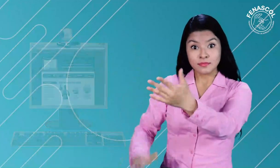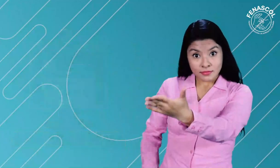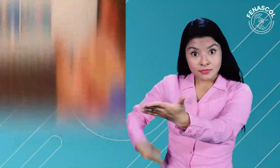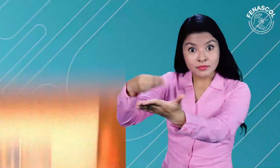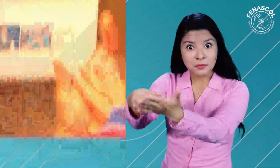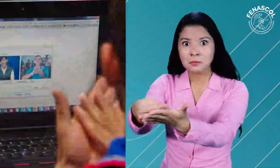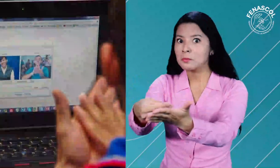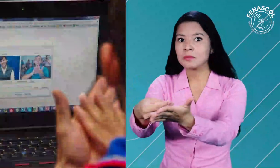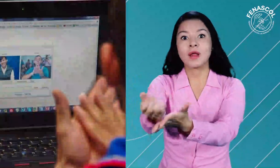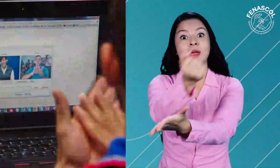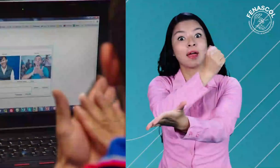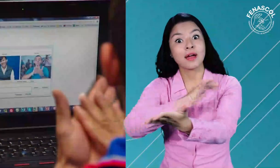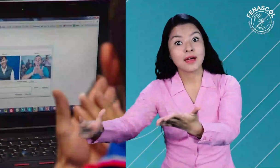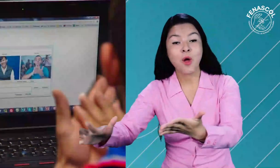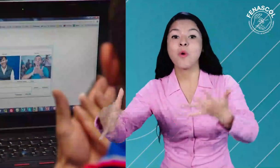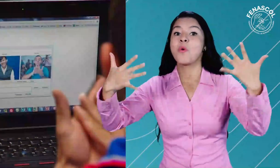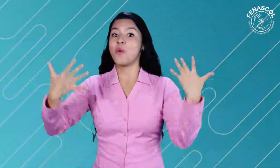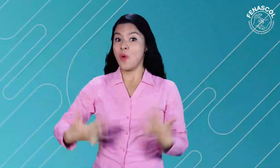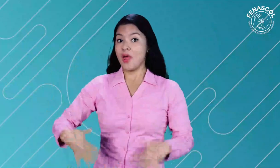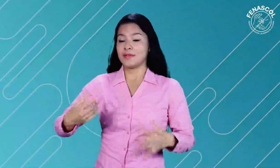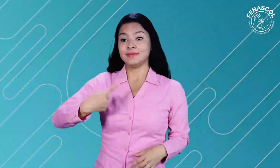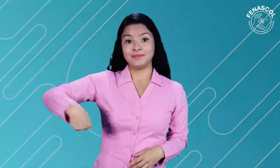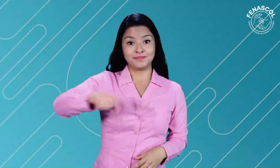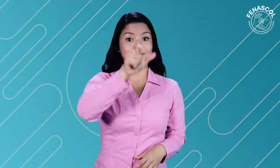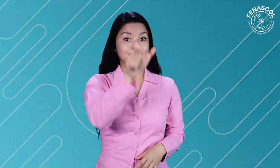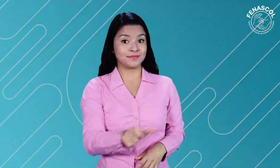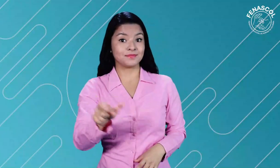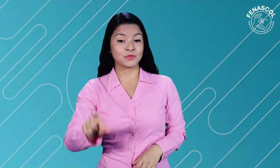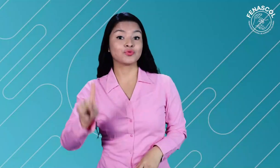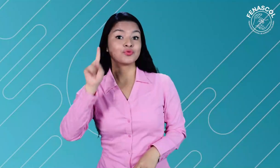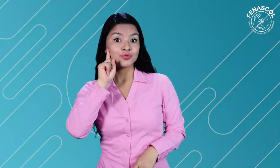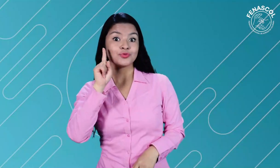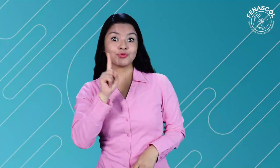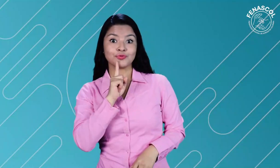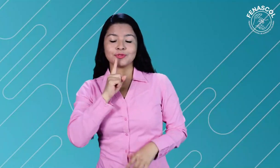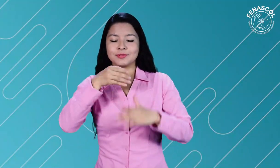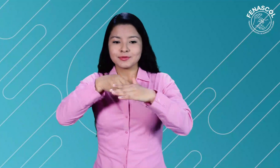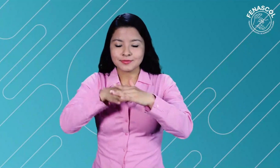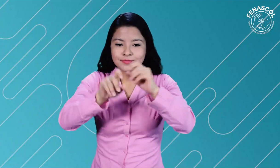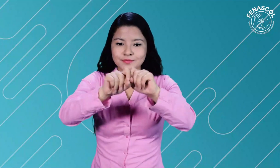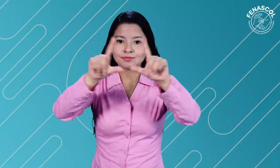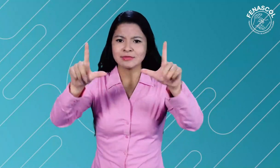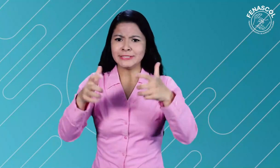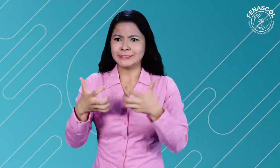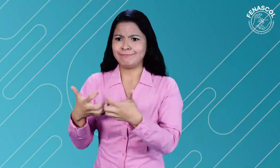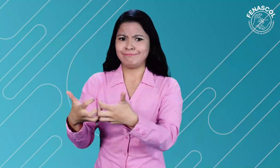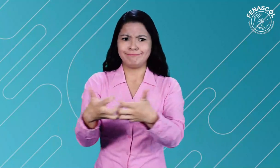un intérprete de manera remota todas estas llamadas eran totalmente gratuitas para la comunidad sorda las personas sordas no sabían